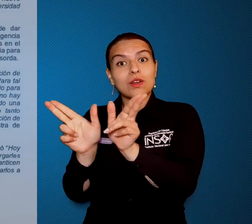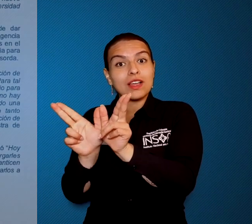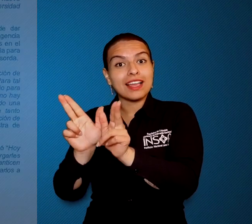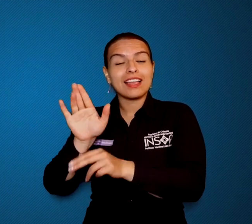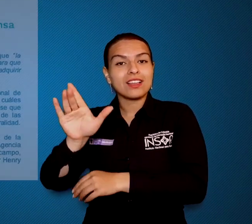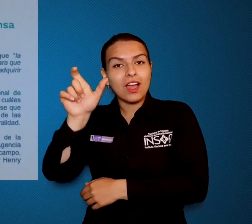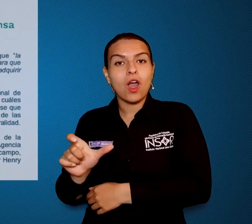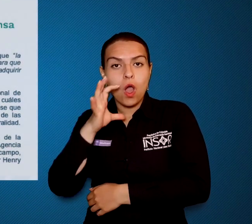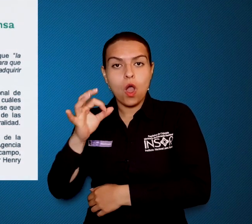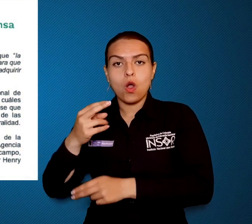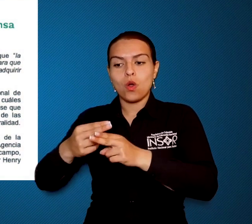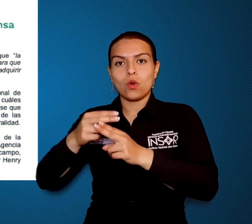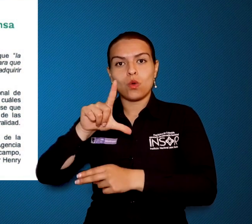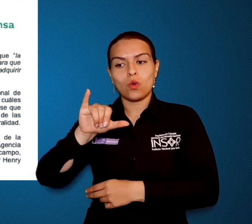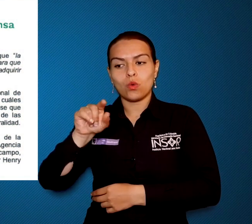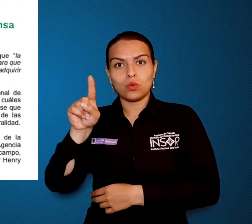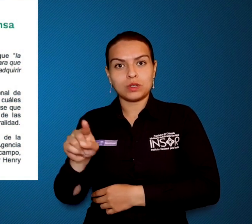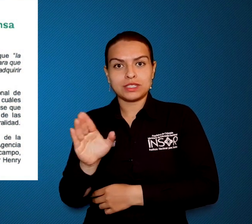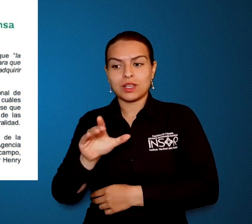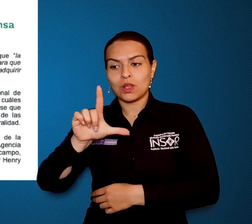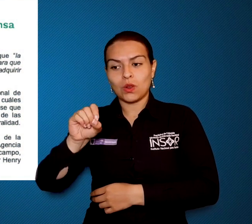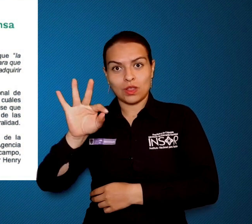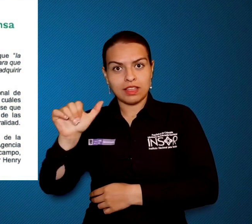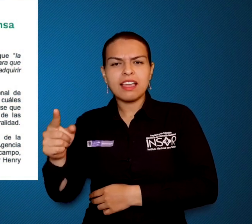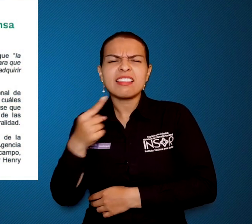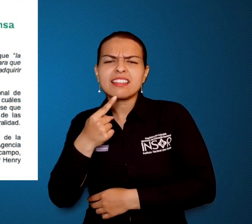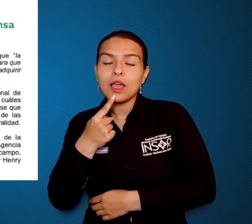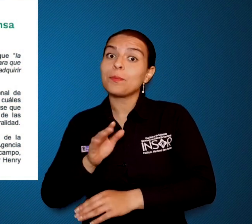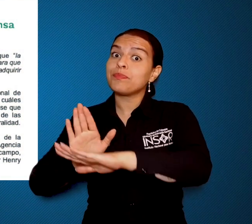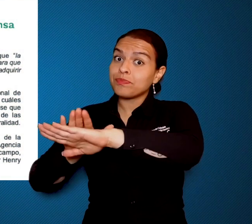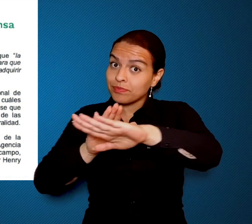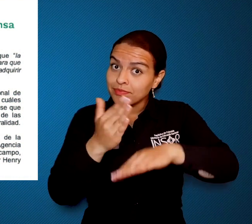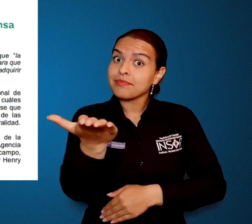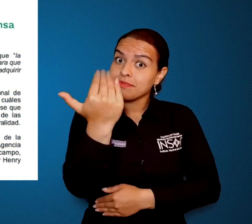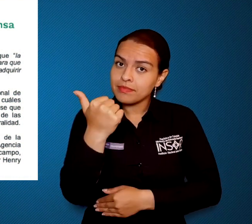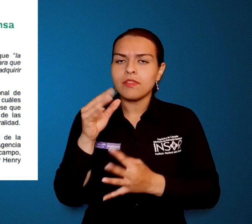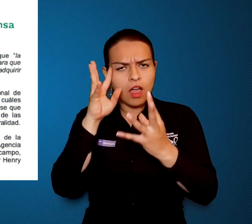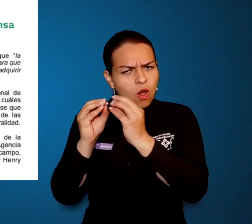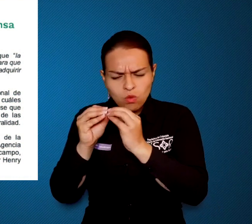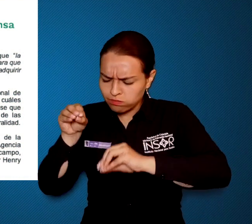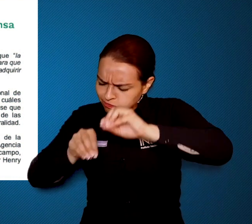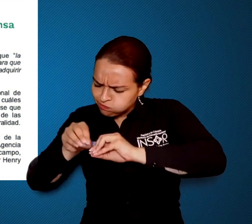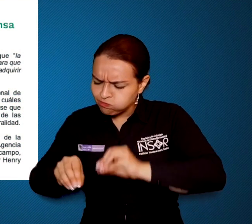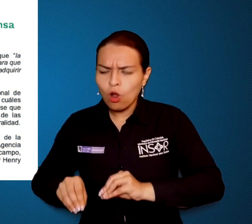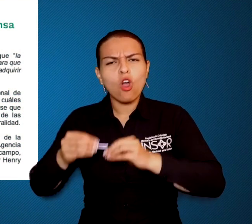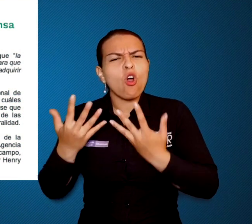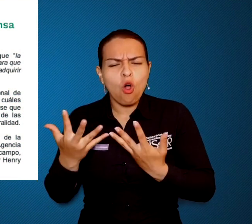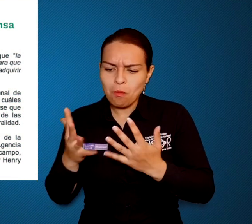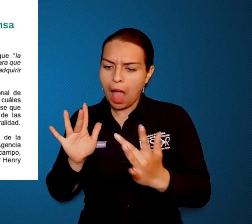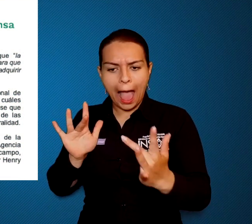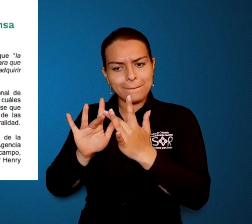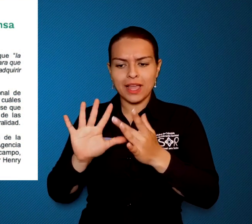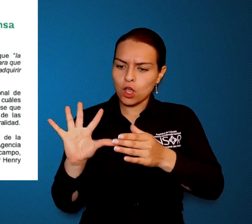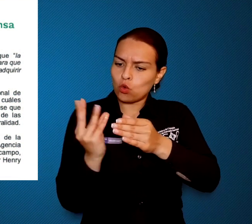El director de la Agencia Nacional de Seguridad Vial, Luis Lota, manifestó. La invitación es a construir de manera conjunta la resolución